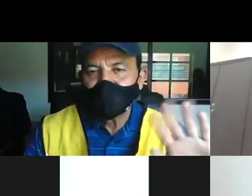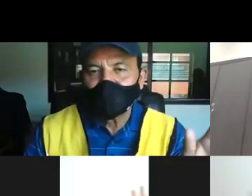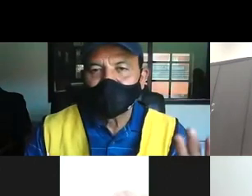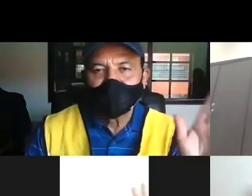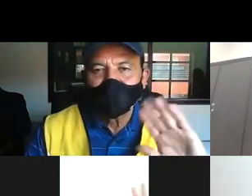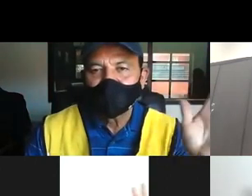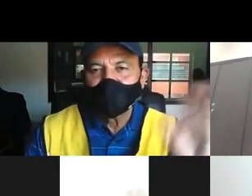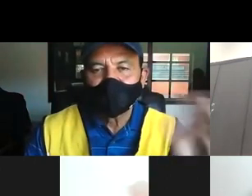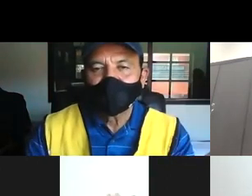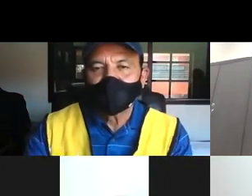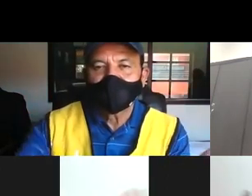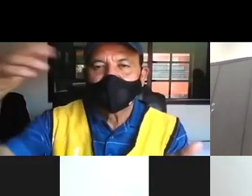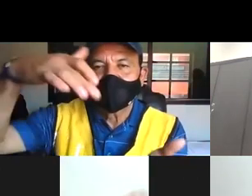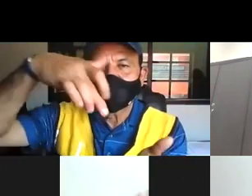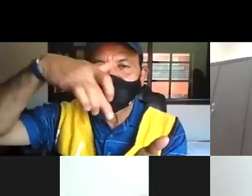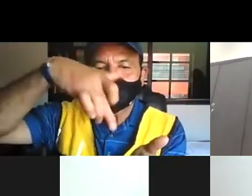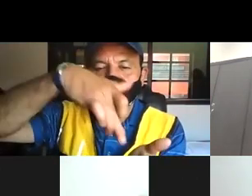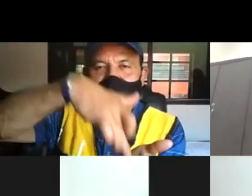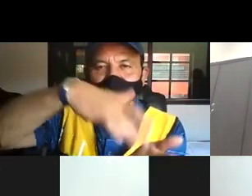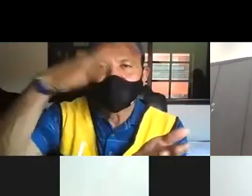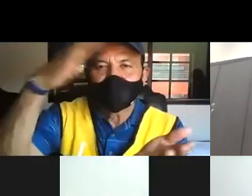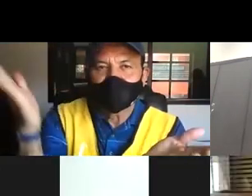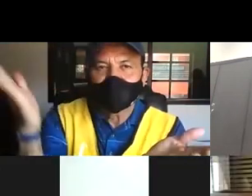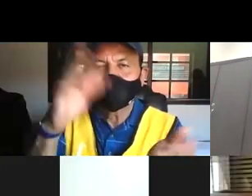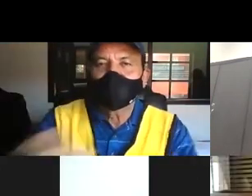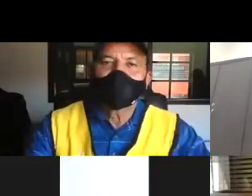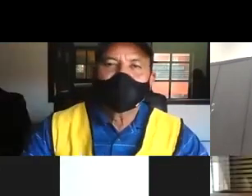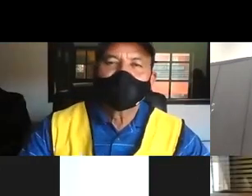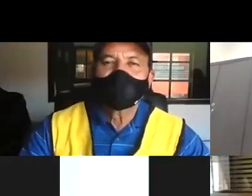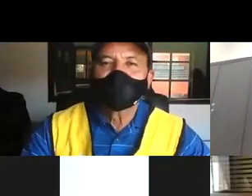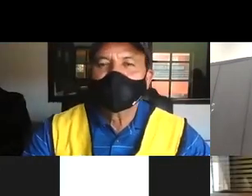nos vemos gracias y muchas gracias por prestarme sus oídos gracias